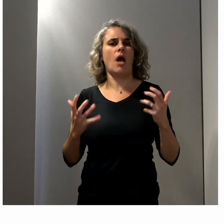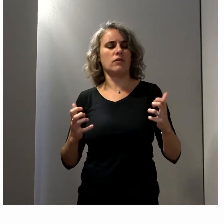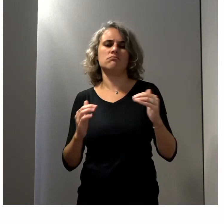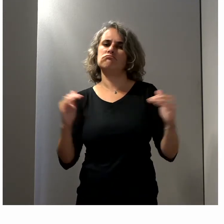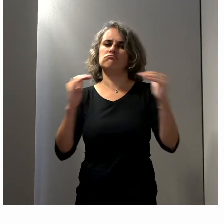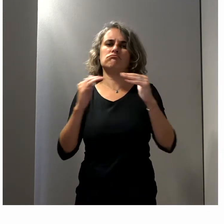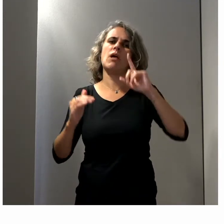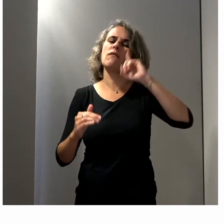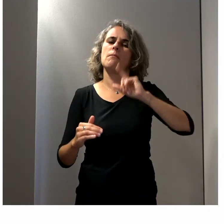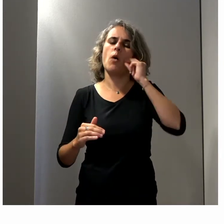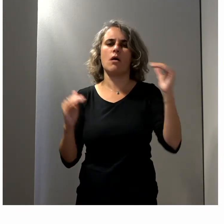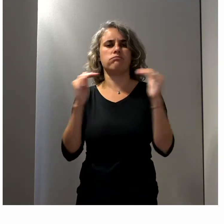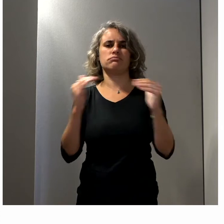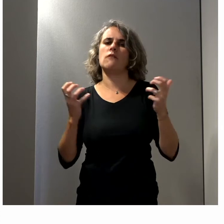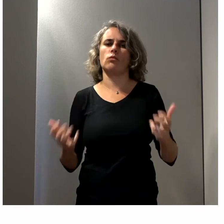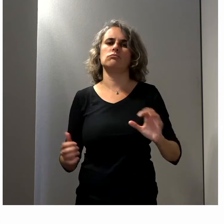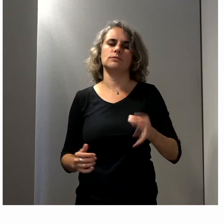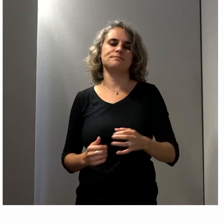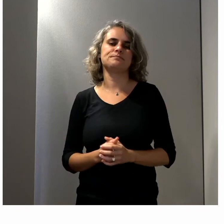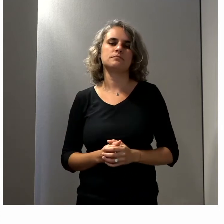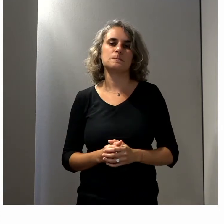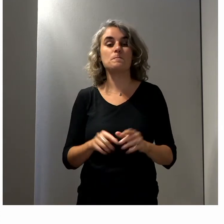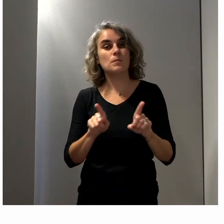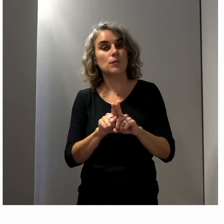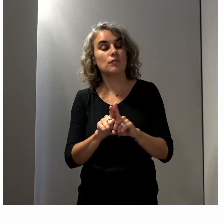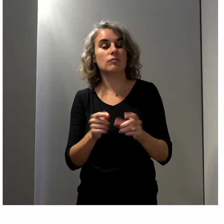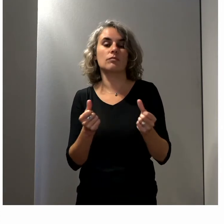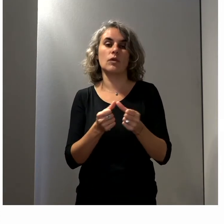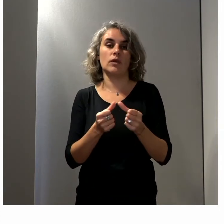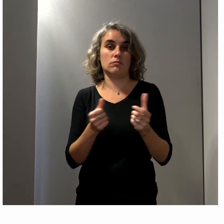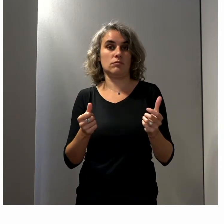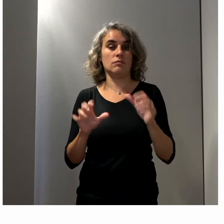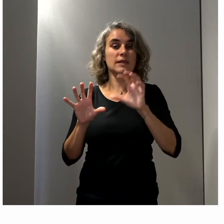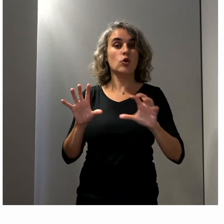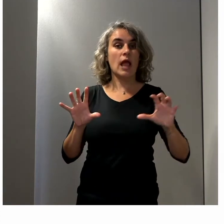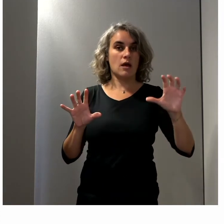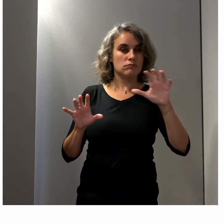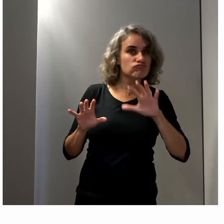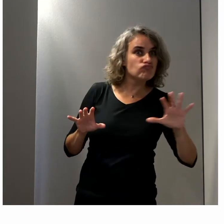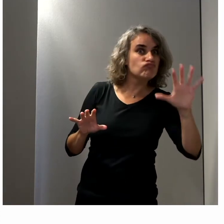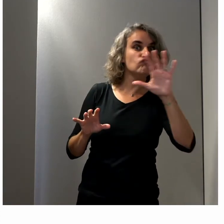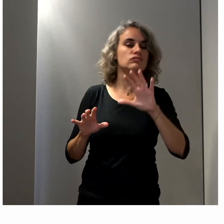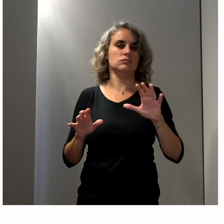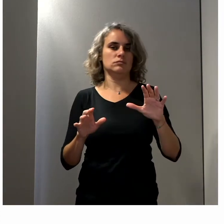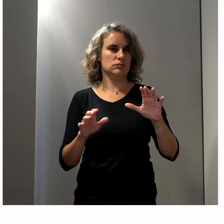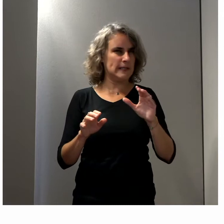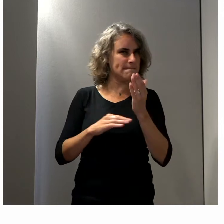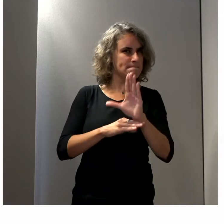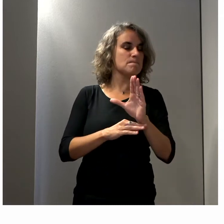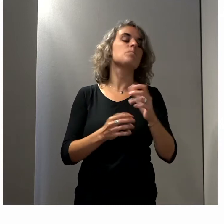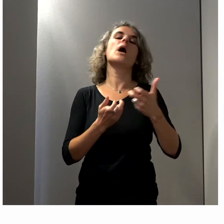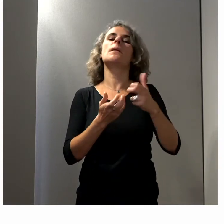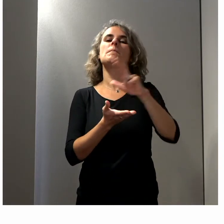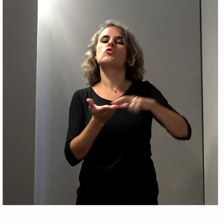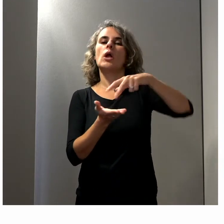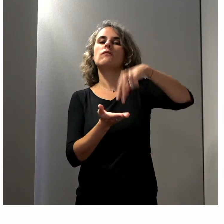cette parité. Et puis, nous avons veillé également à une représentativité territoriale. Nous avons, en région